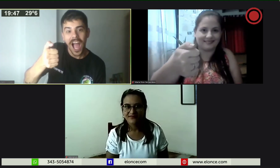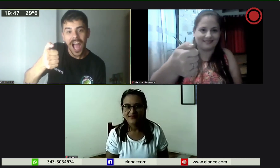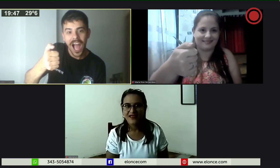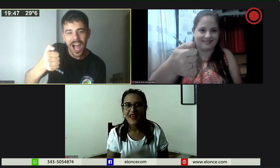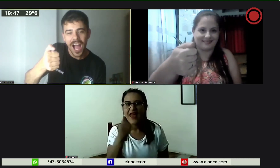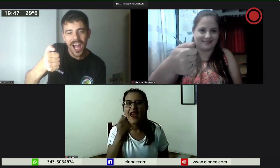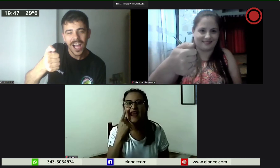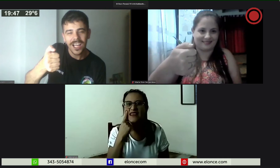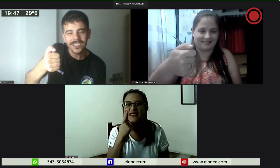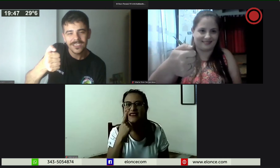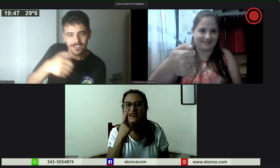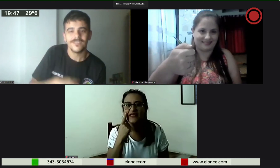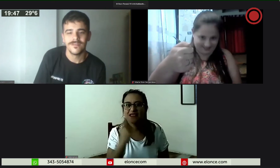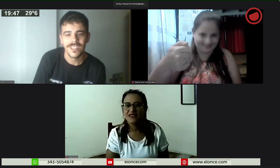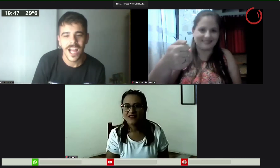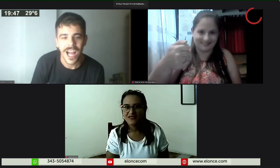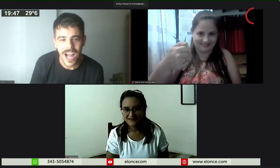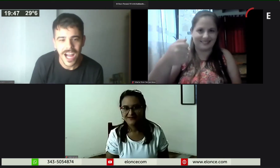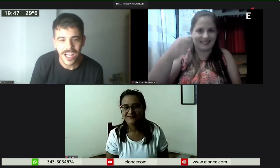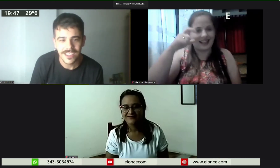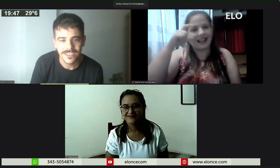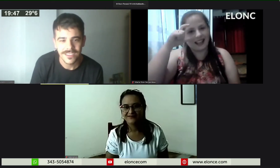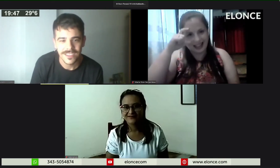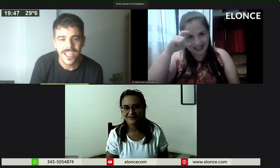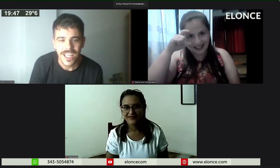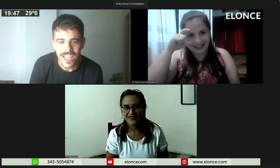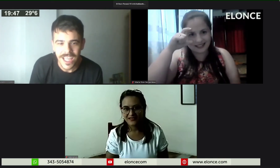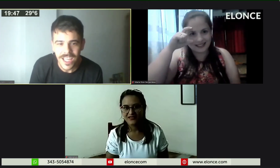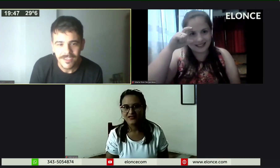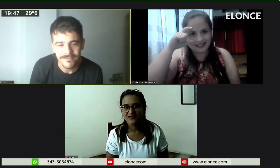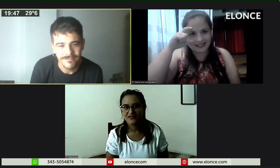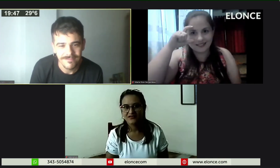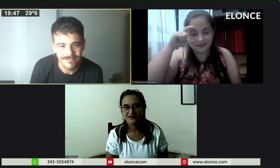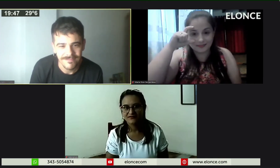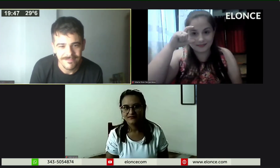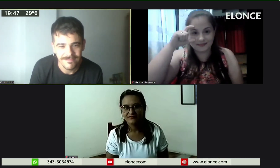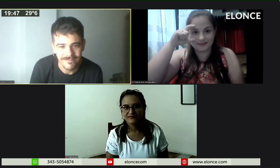¿Así es la A? Voy yo también, dale. A. Dale. ¿Qué? Sí.